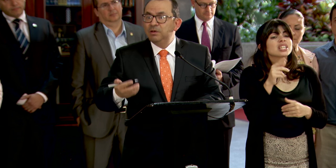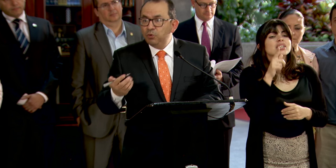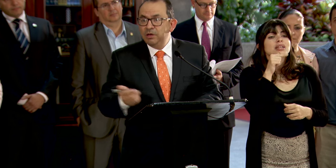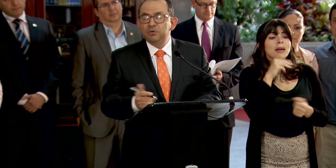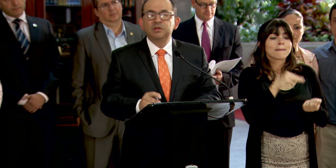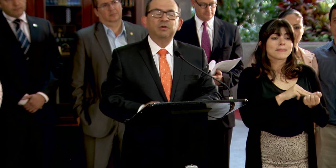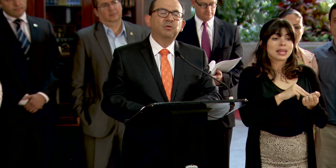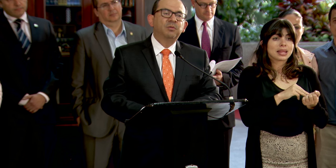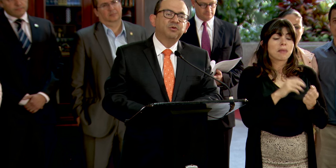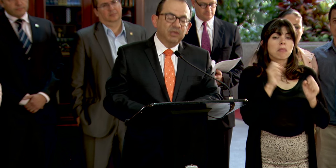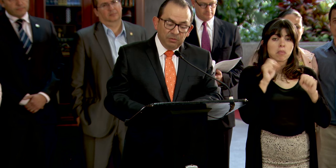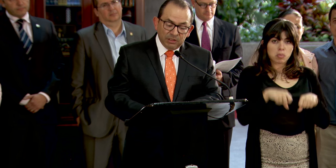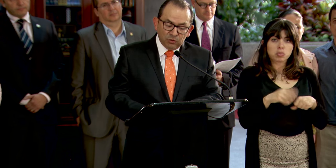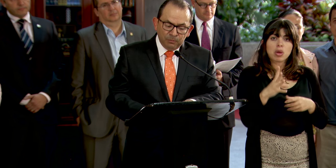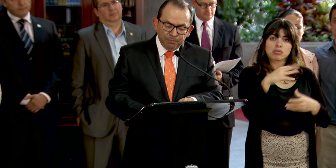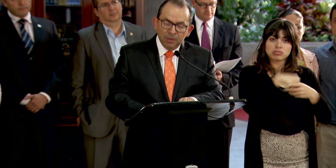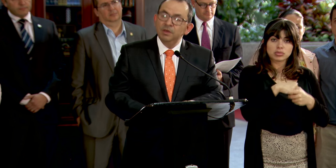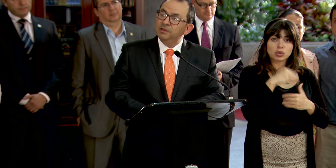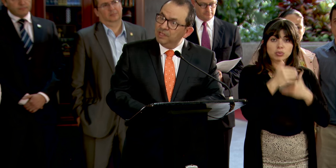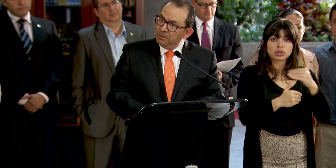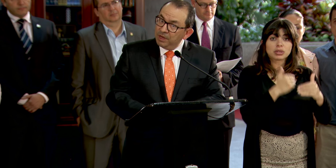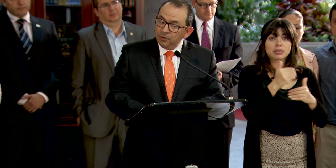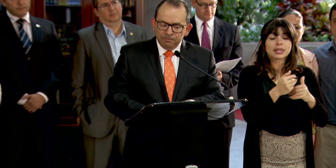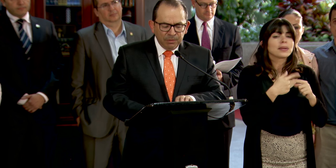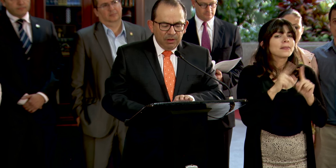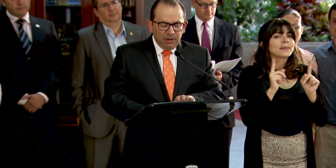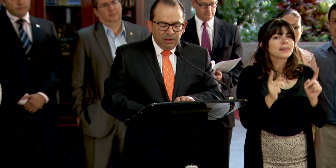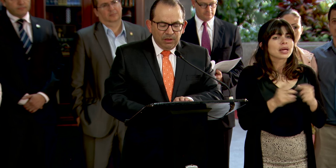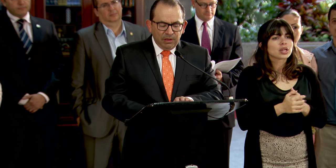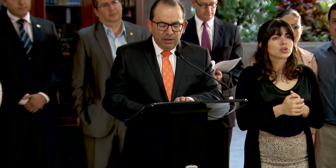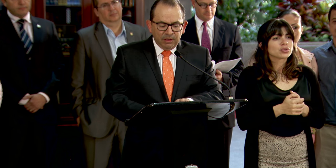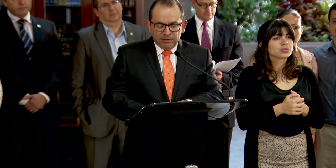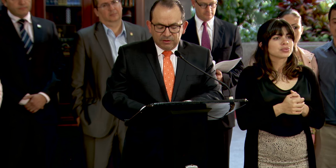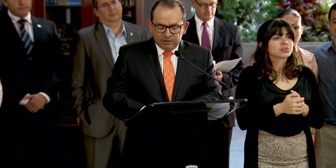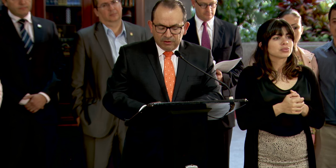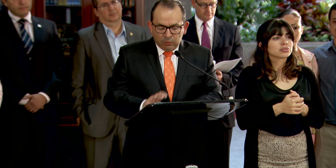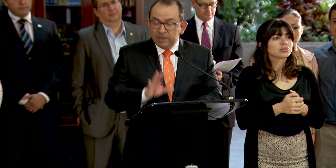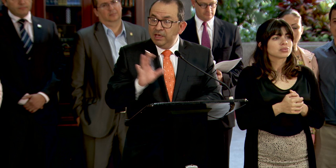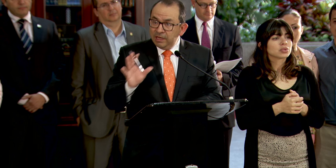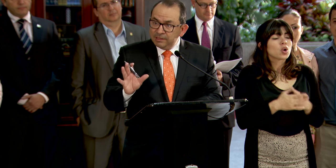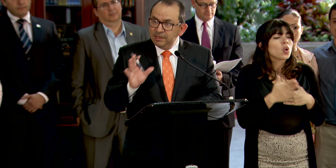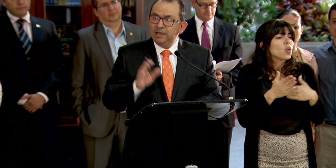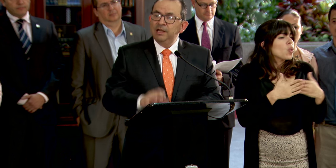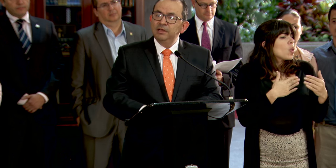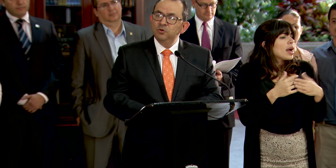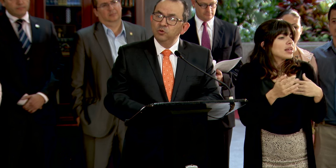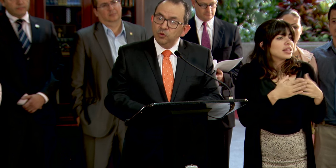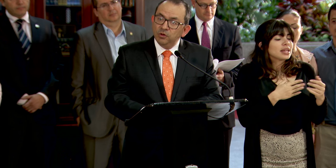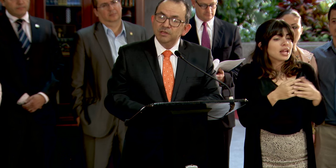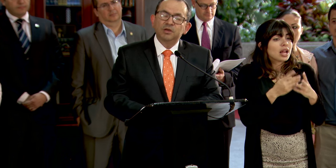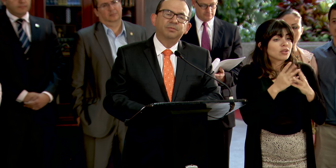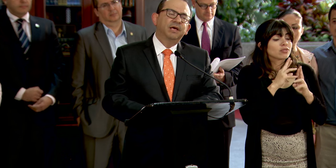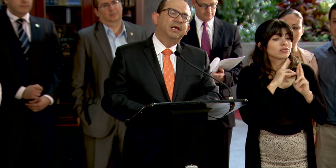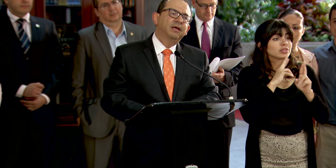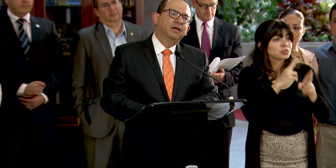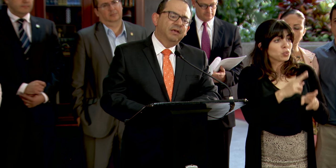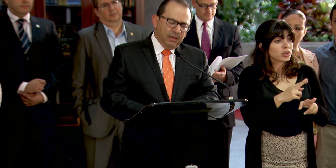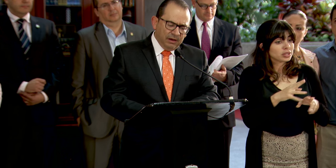médicamente puedan continuar con el procedimiento. Sin embargo, cualquiera que sea la solución que se adoptara